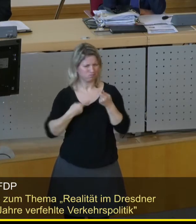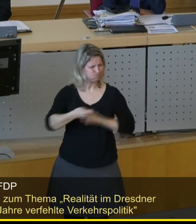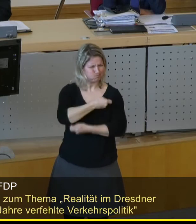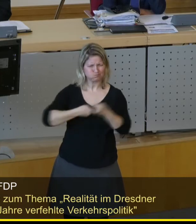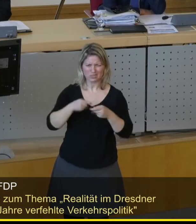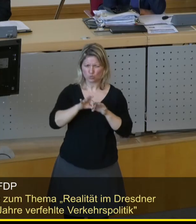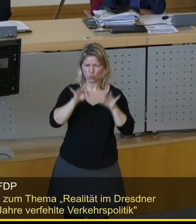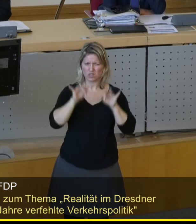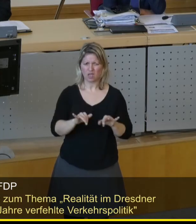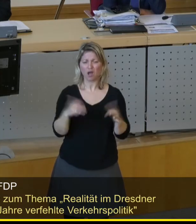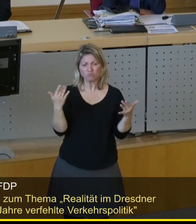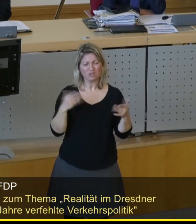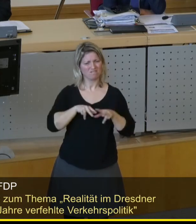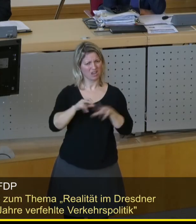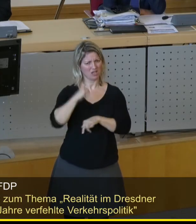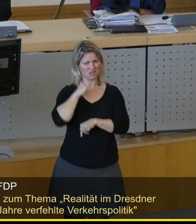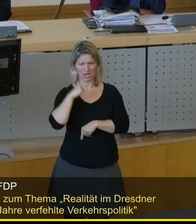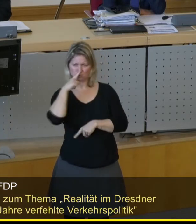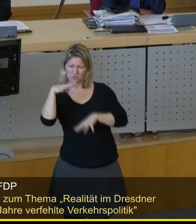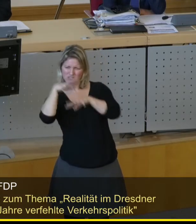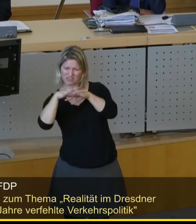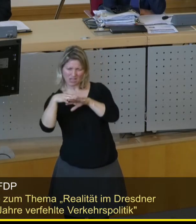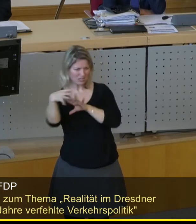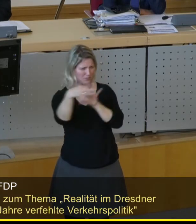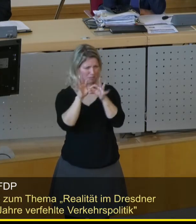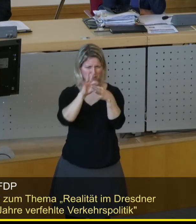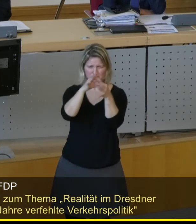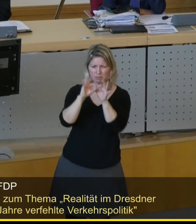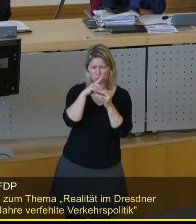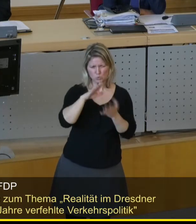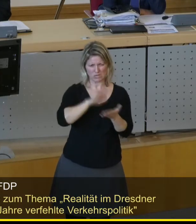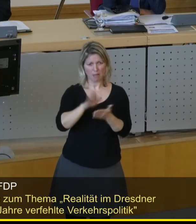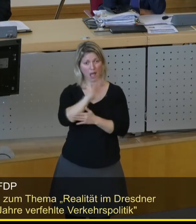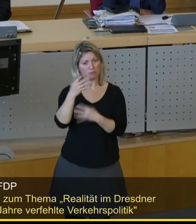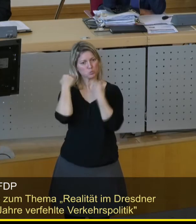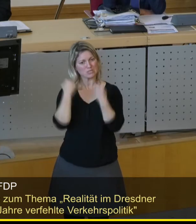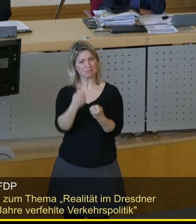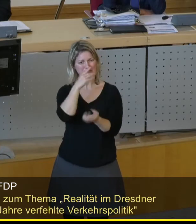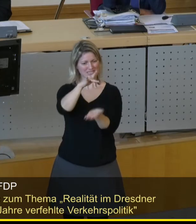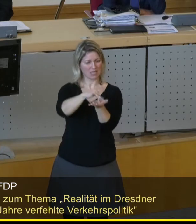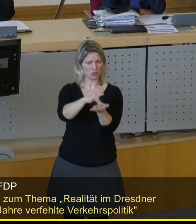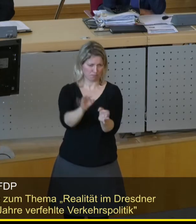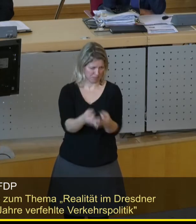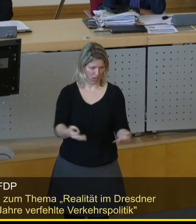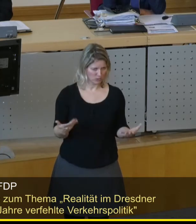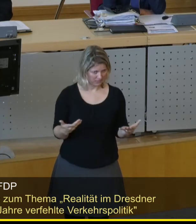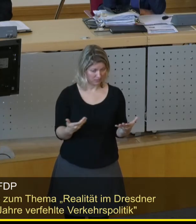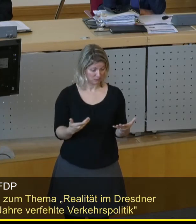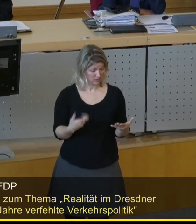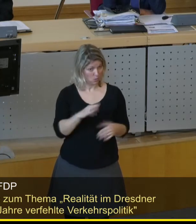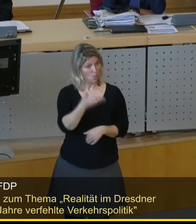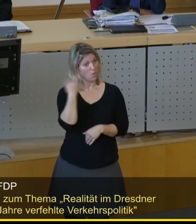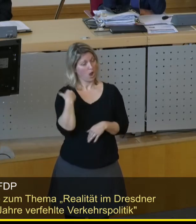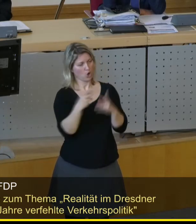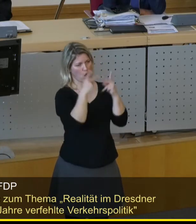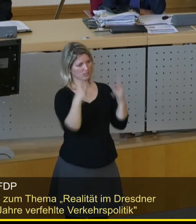sein, die Verkehrsträger vernünftig miteinander zu verknüpfen. All das haben Sie nicht geschafft. Das P&R-Konzept ist unter